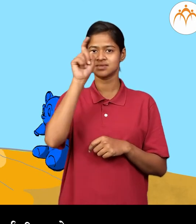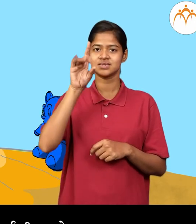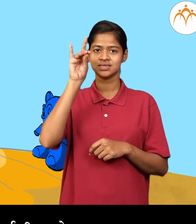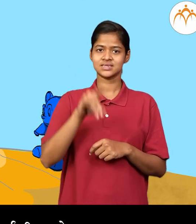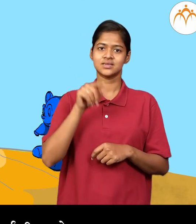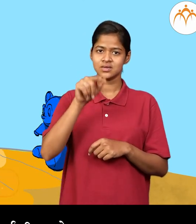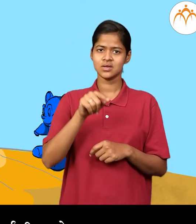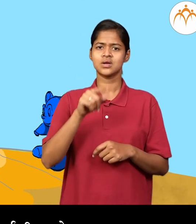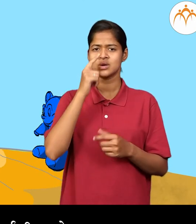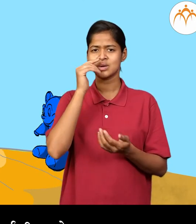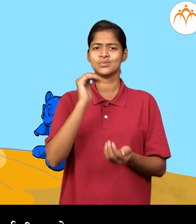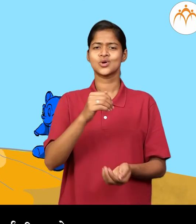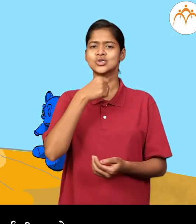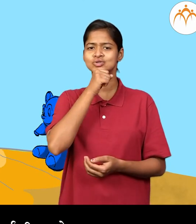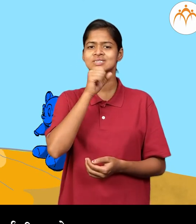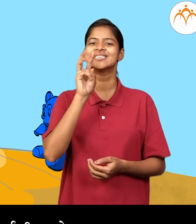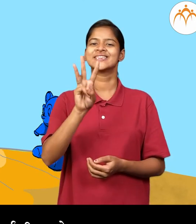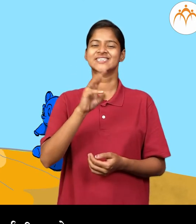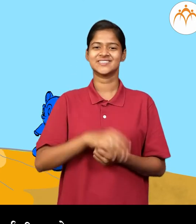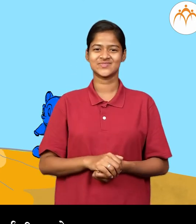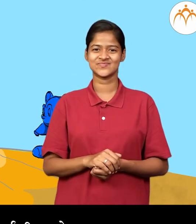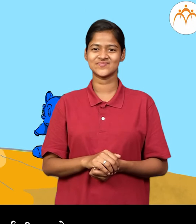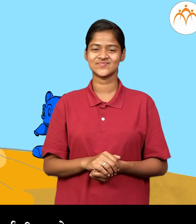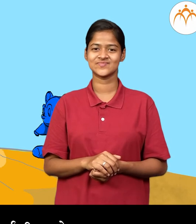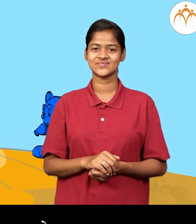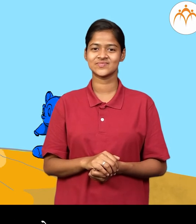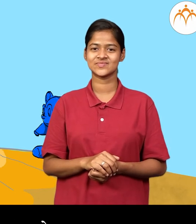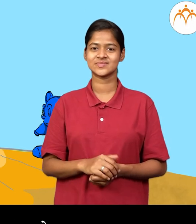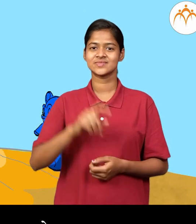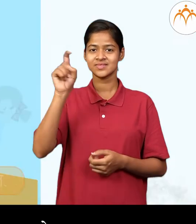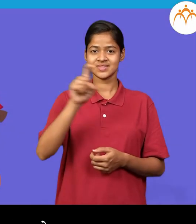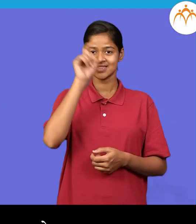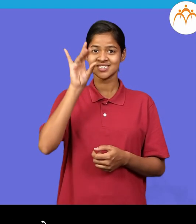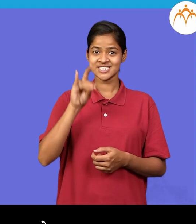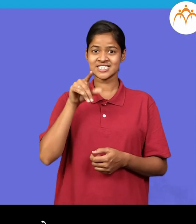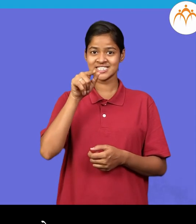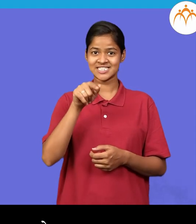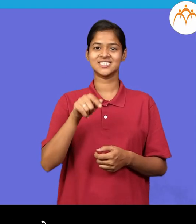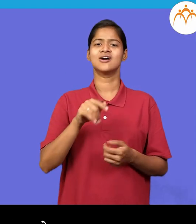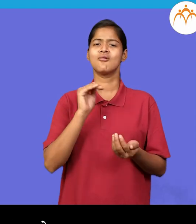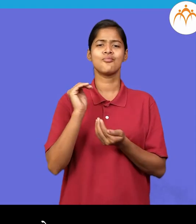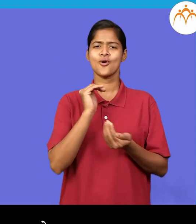छोटी शी तीन वर्षांची आहे इशा कडे खूप बाहुल्या आहे